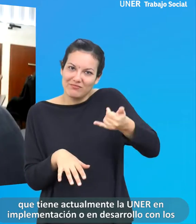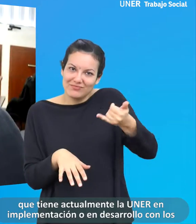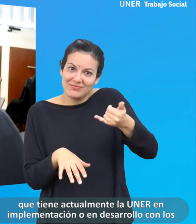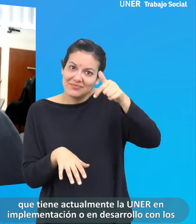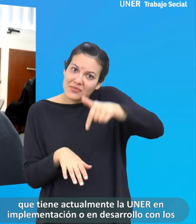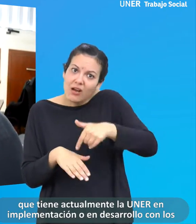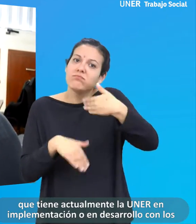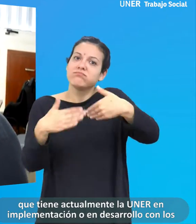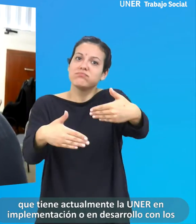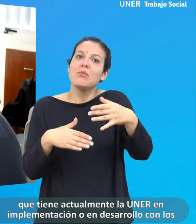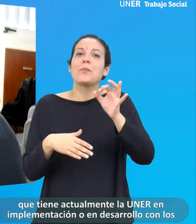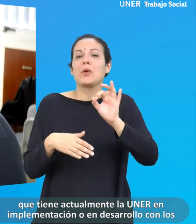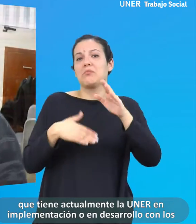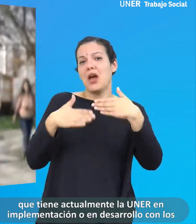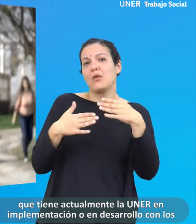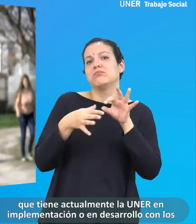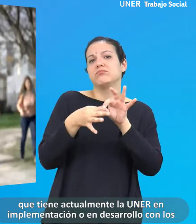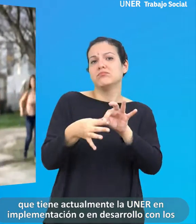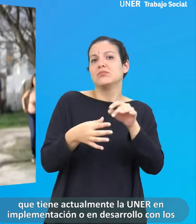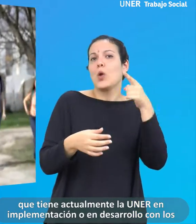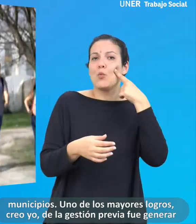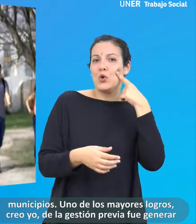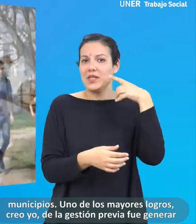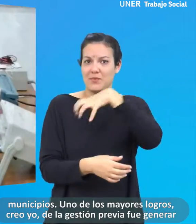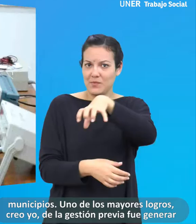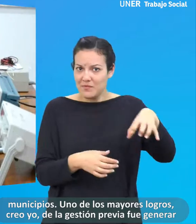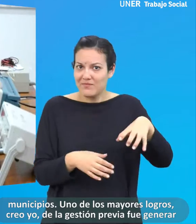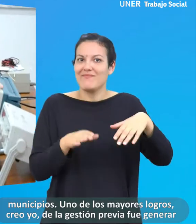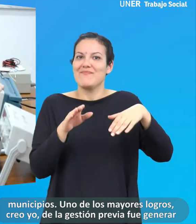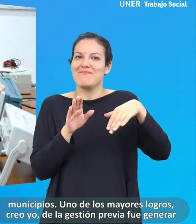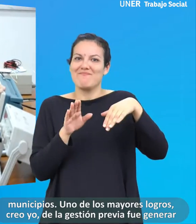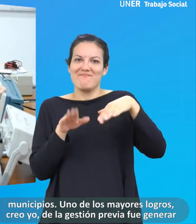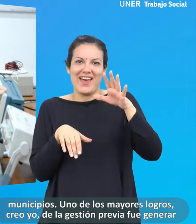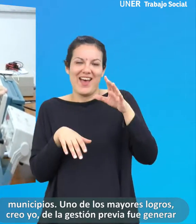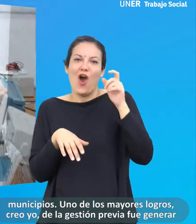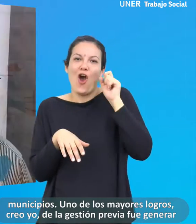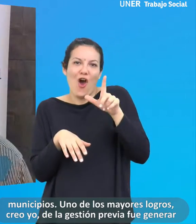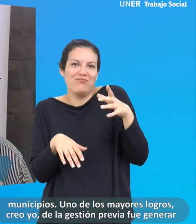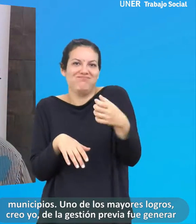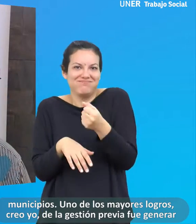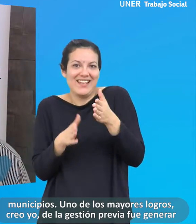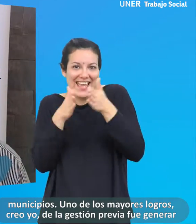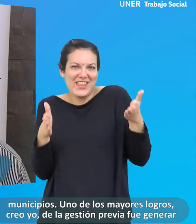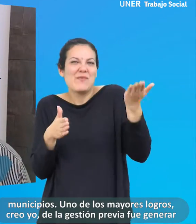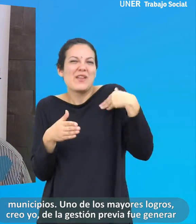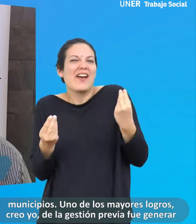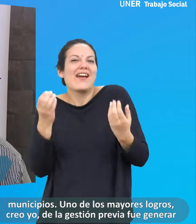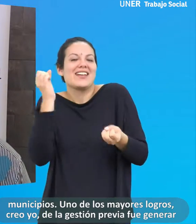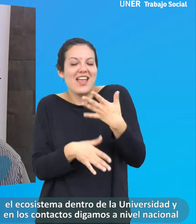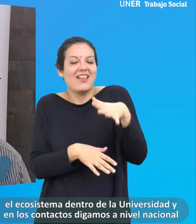actualmente la UNER en implementación o en desarrollo con los municipios. Uno de los mayores logros de la gestión previa fue